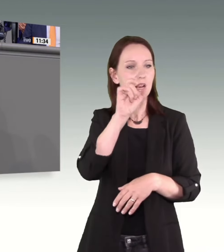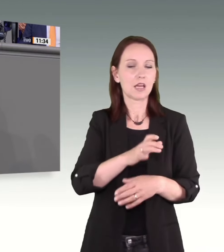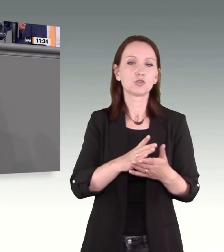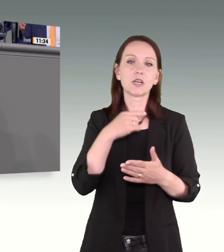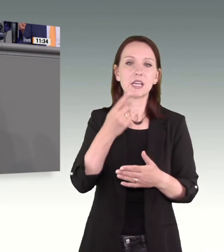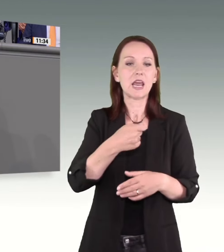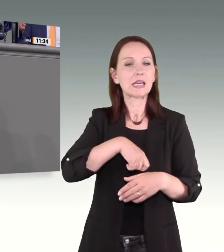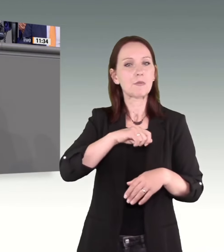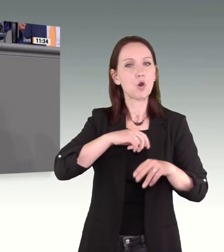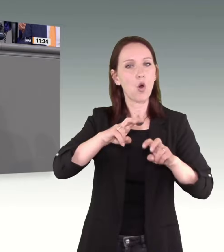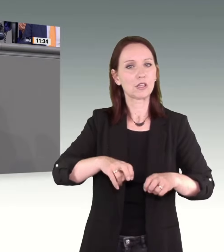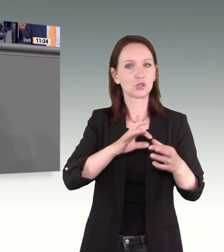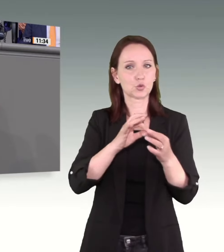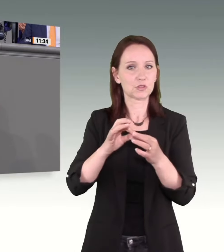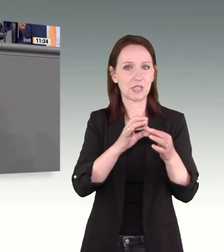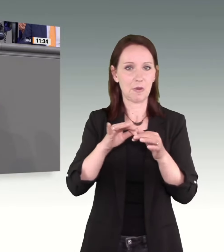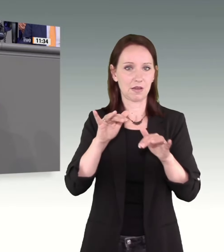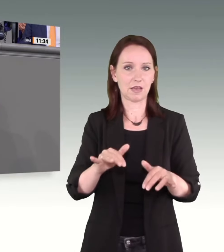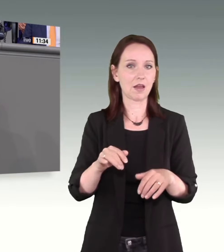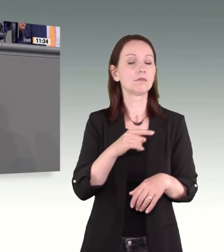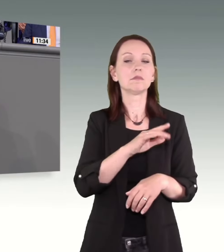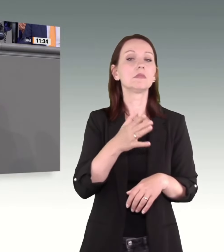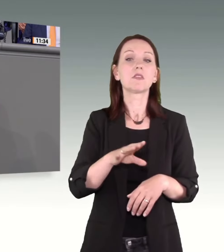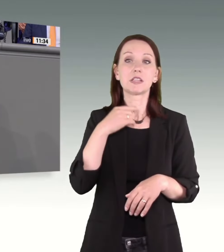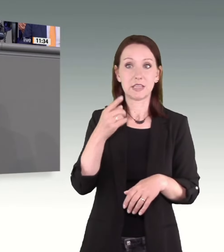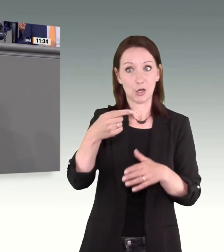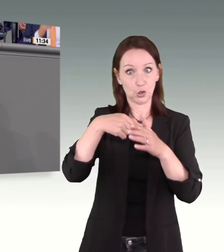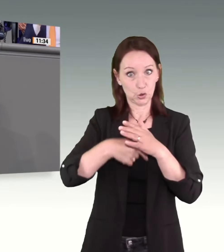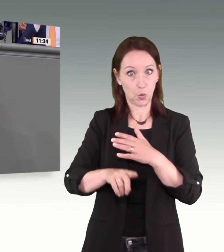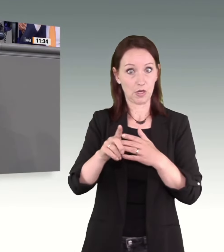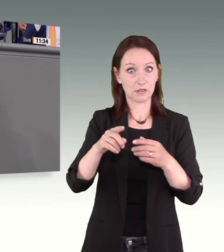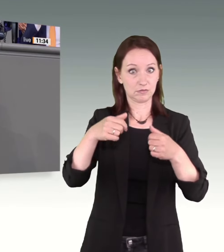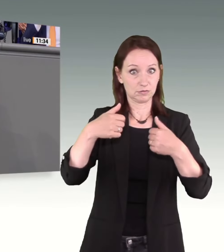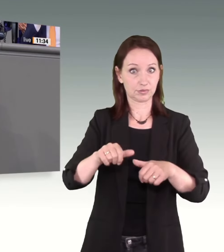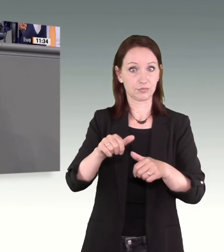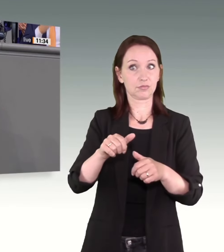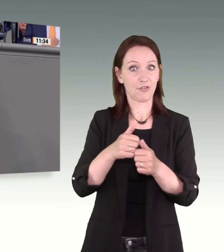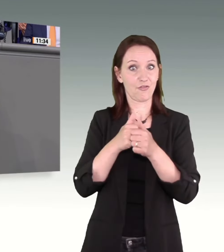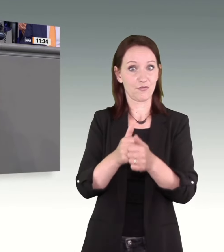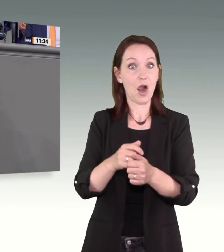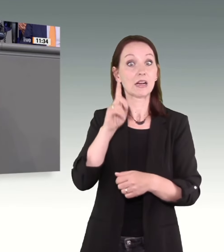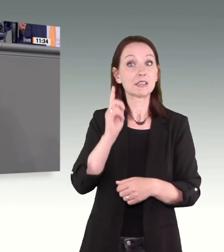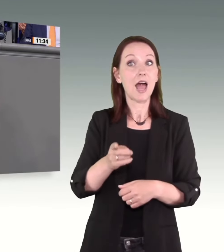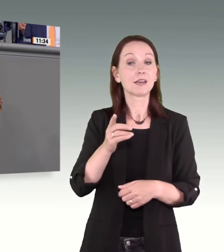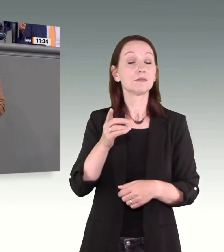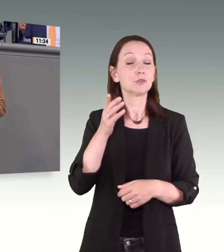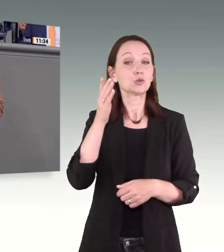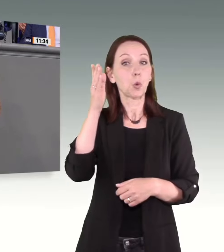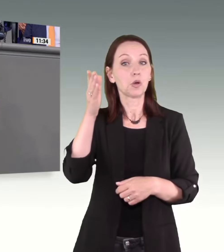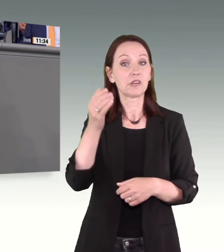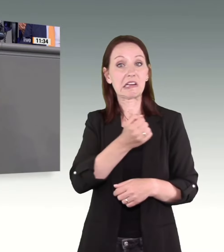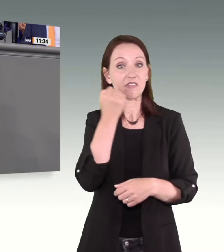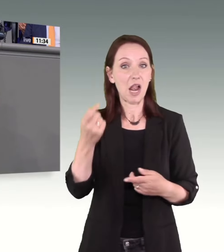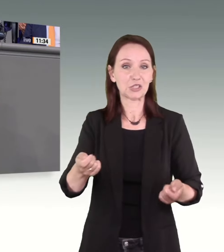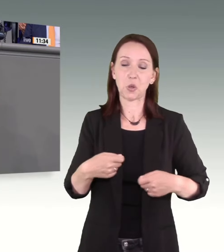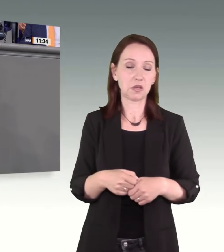hingewiesen, weil sie nicht erzählen dürfen, dass diese Repression dazu beiträgt, zukünftige Opfer zu verhindern. Deswegen gibt es eines der